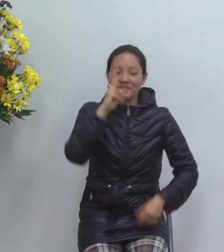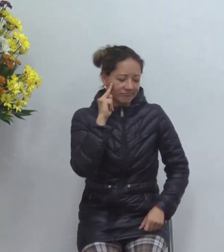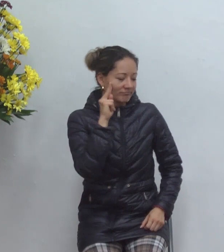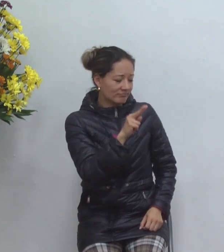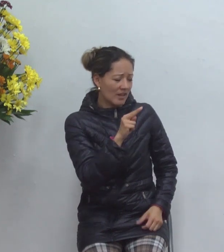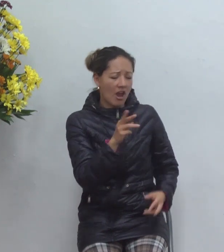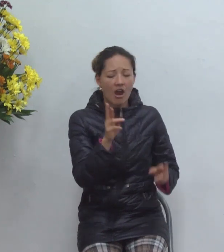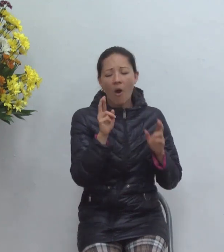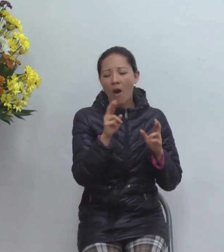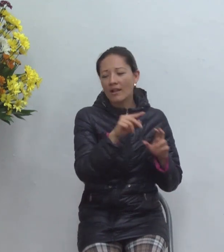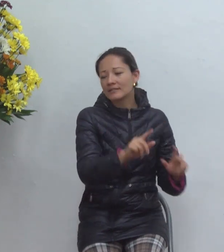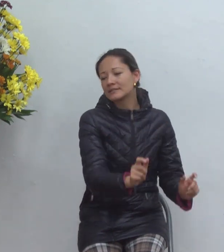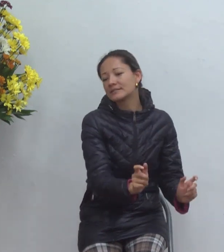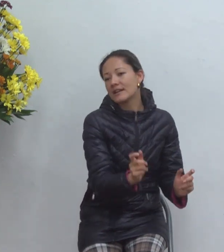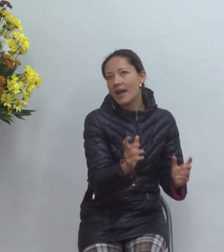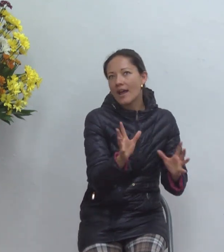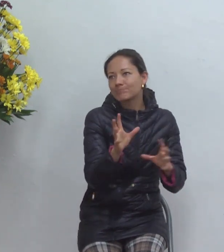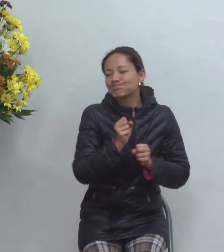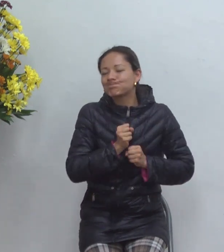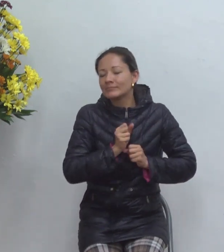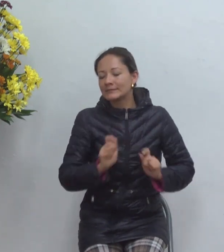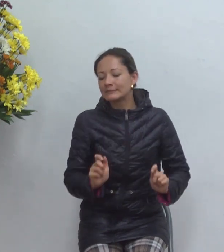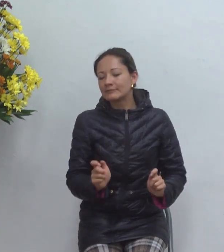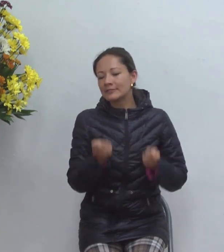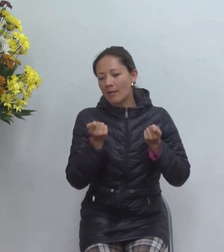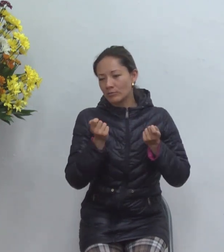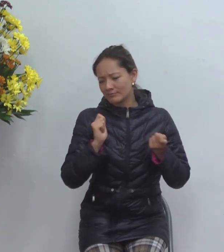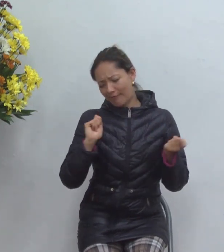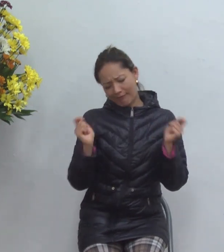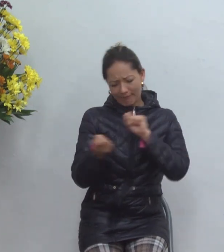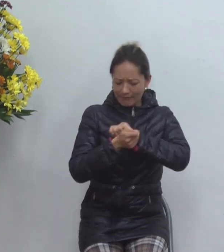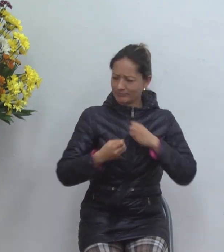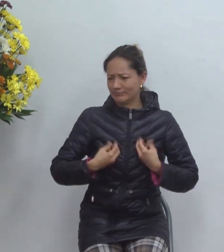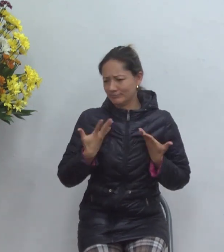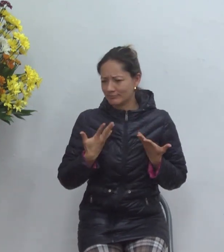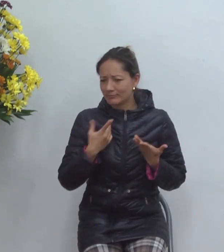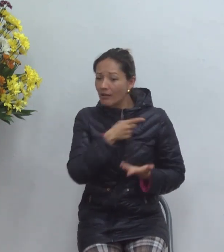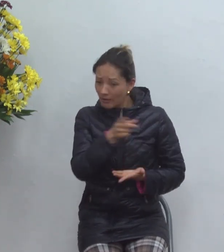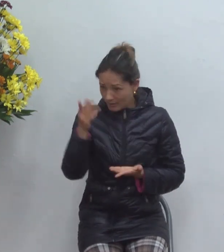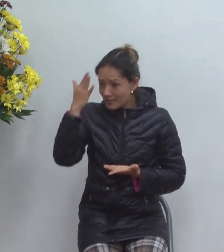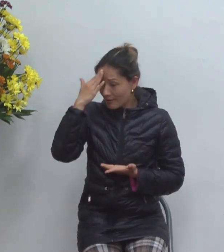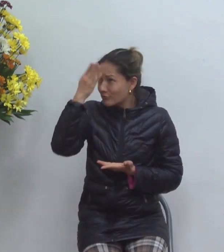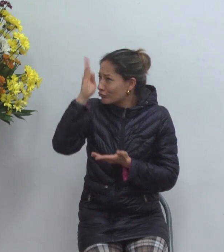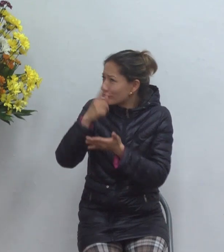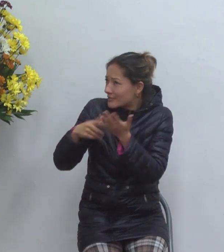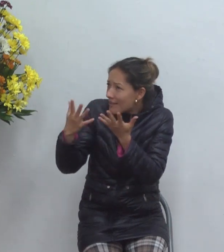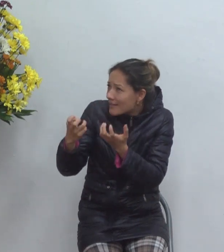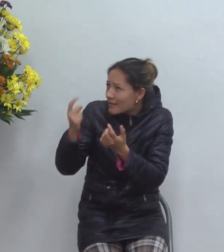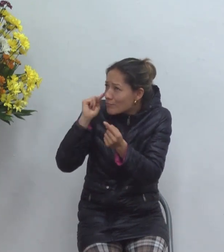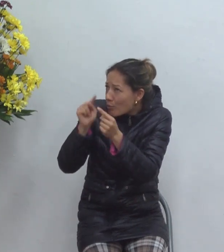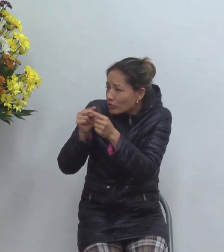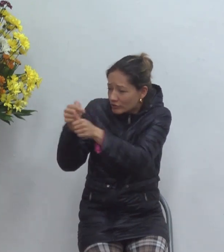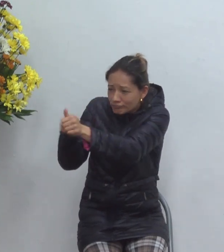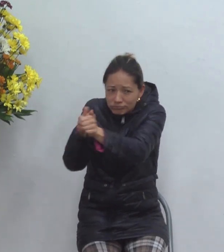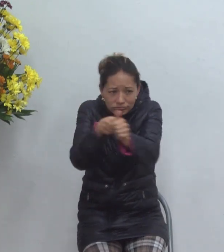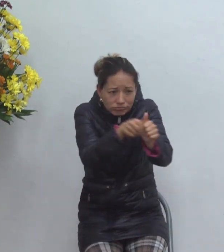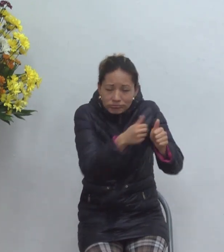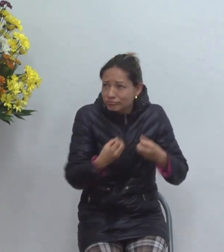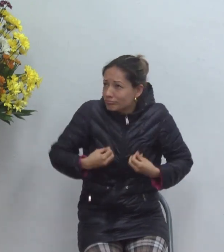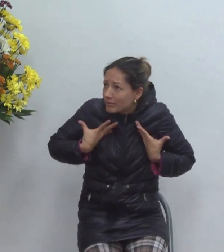si entendemos para qué vivimos si sabemos qué es lo que Dios quiere hacer con nosotros para eso vino el hijo de Dios para darnos